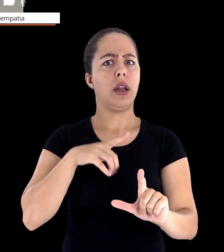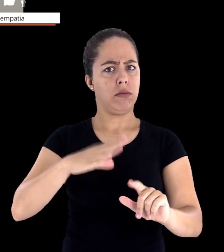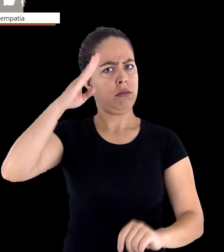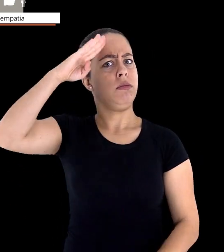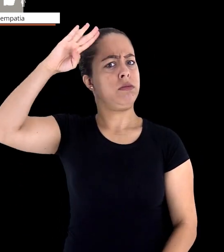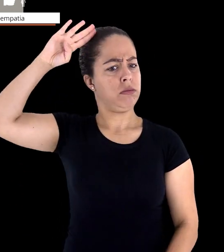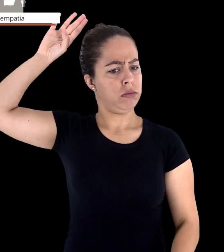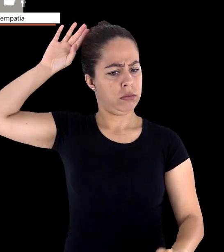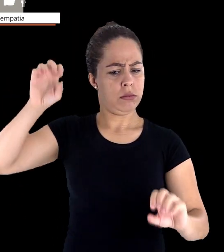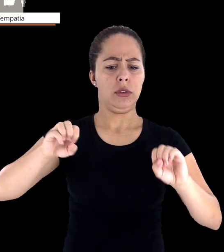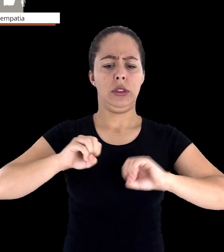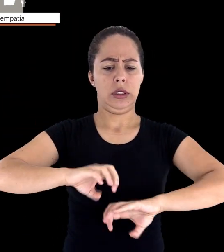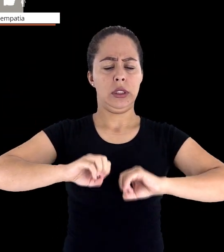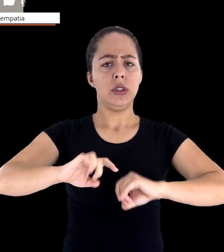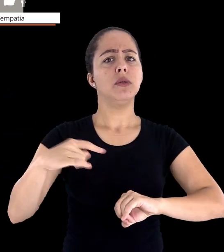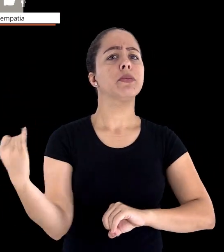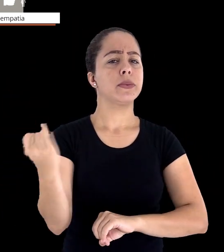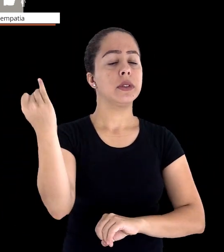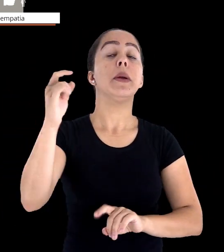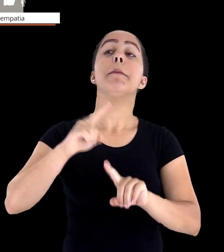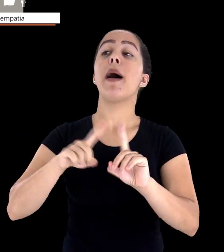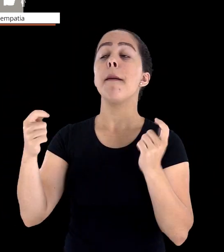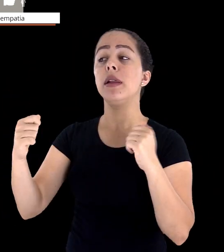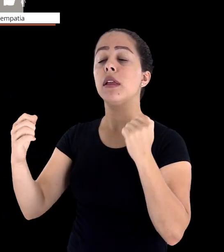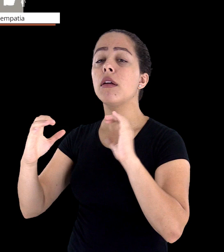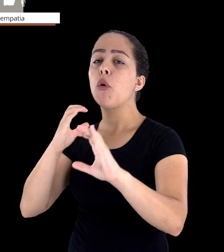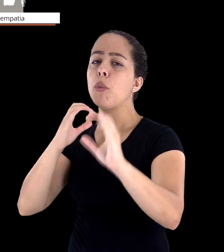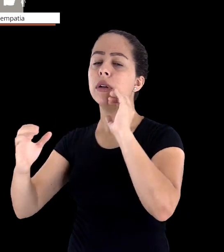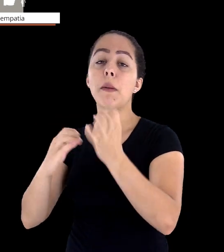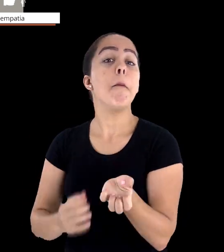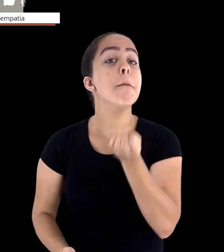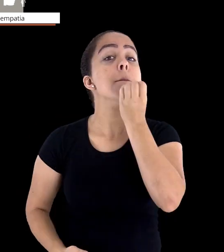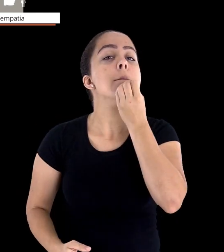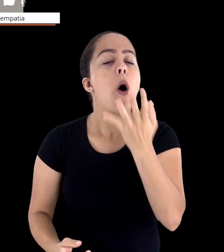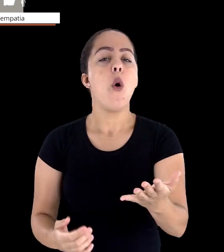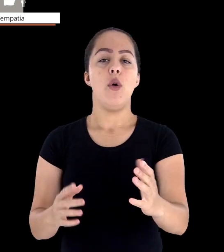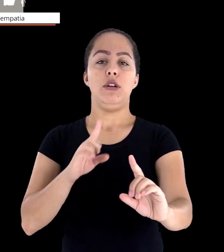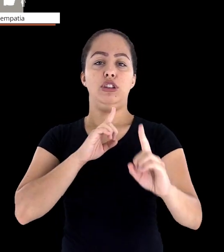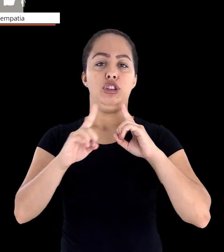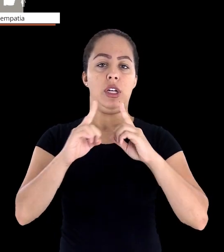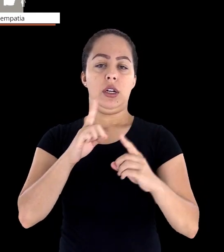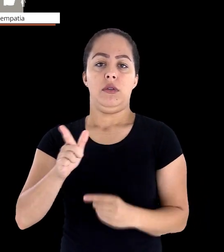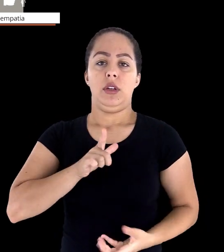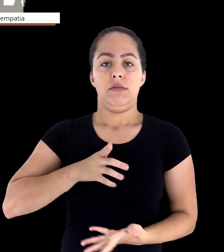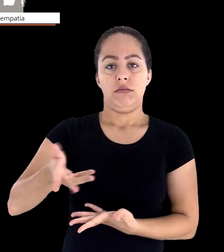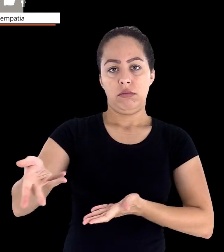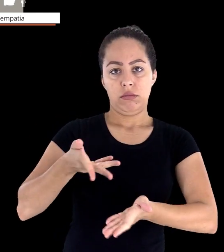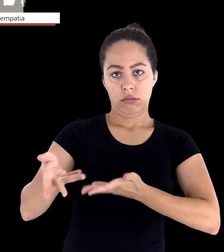mas ao mesmo tempo buscar uma linguagem conversacional que consiga equilibrar esse diálogo.